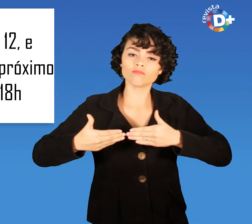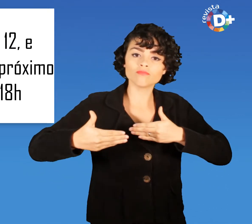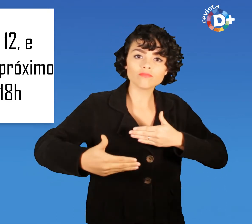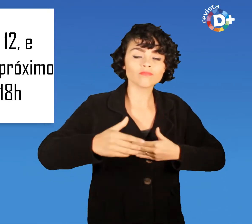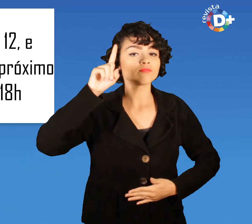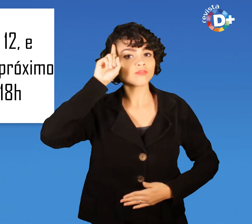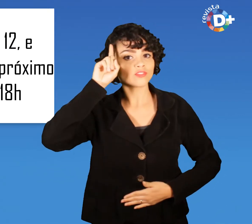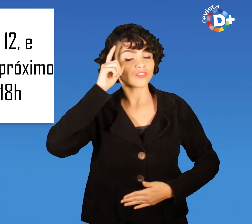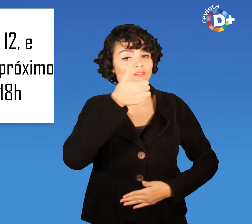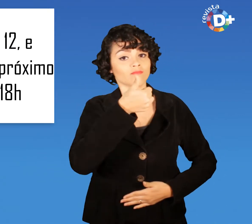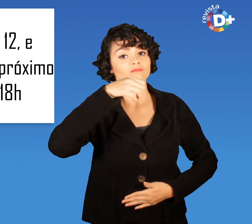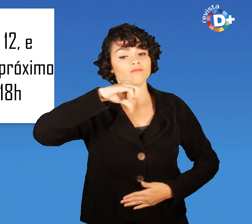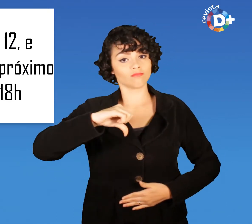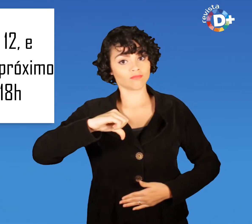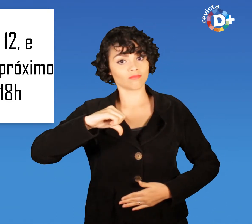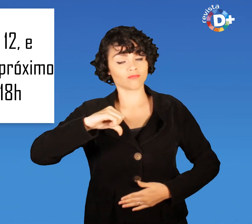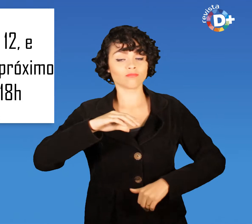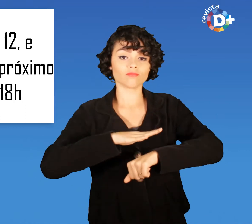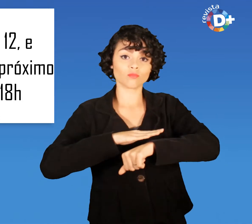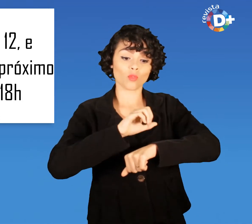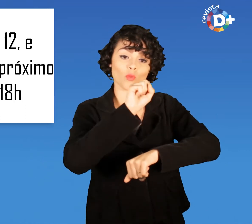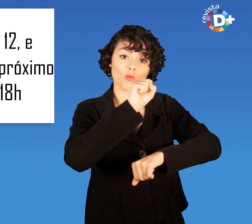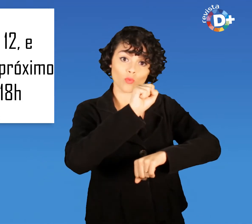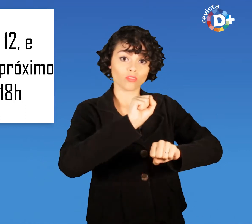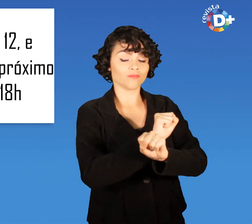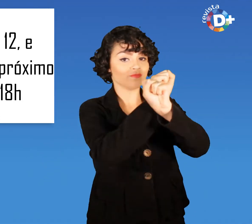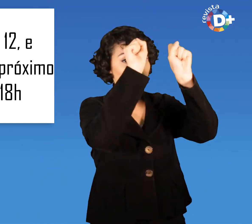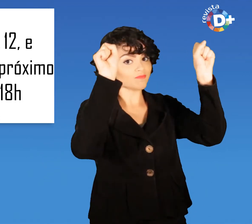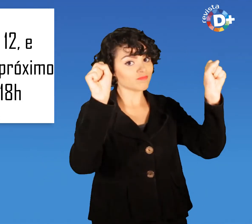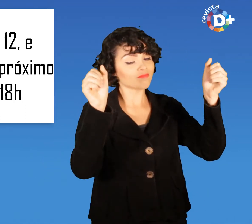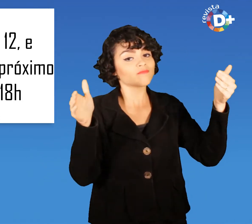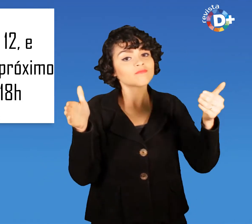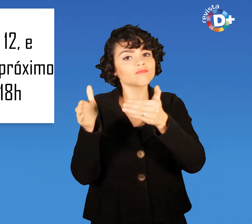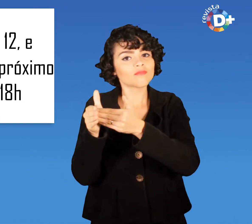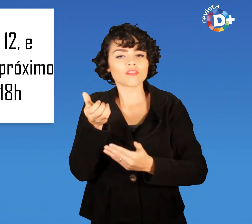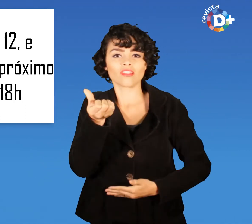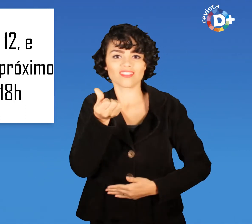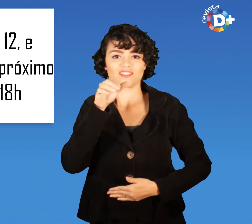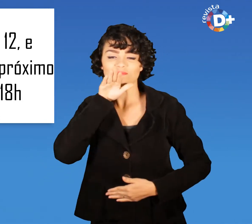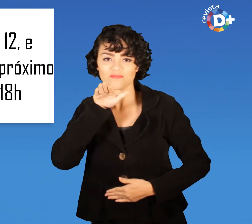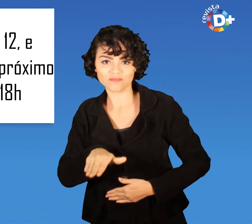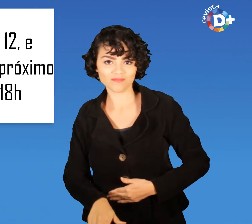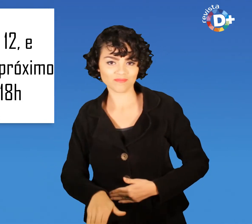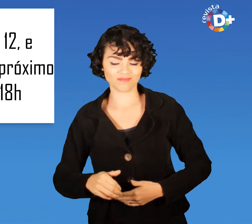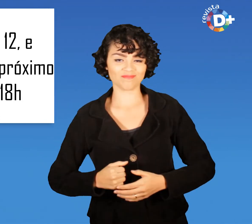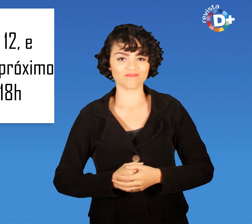dia 19, das 8 da manhã às 6 da tarde A